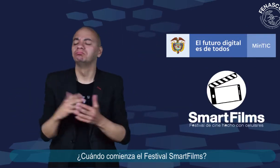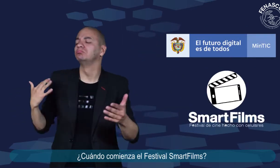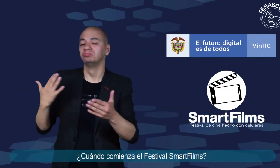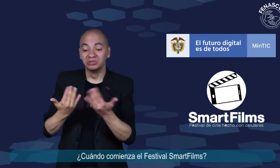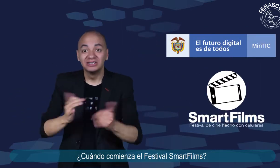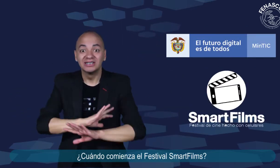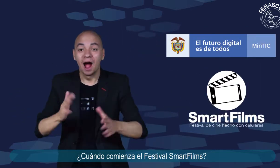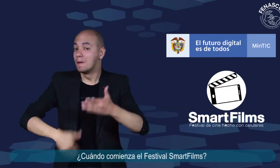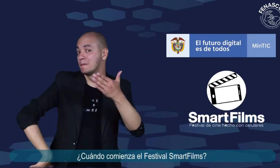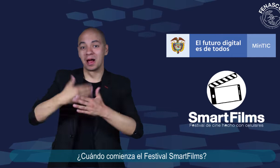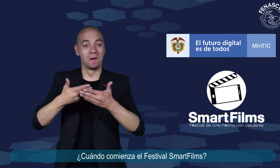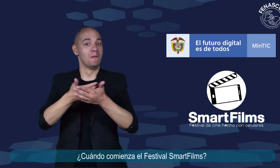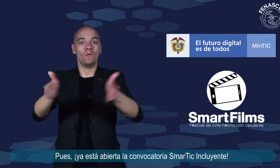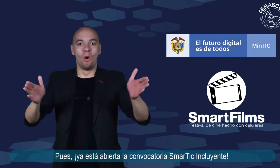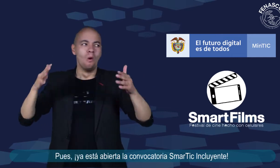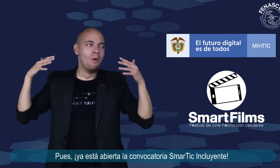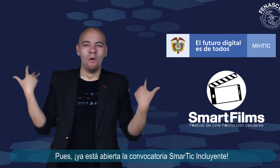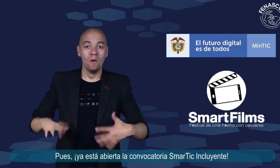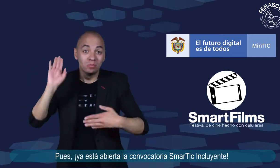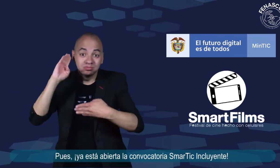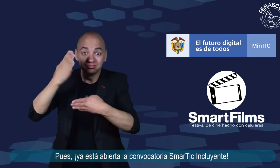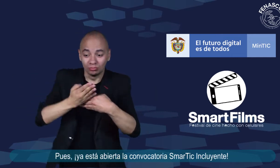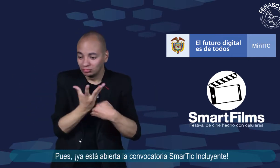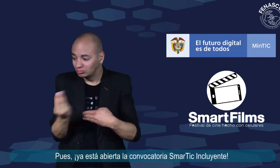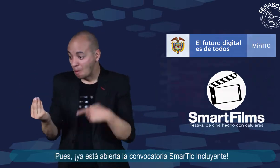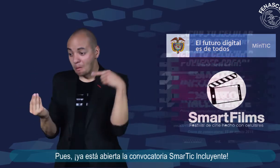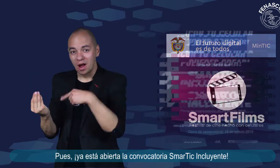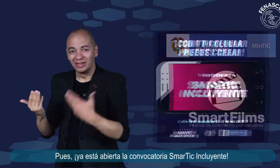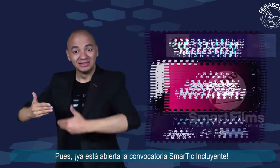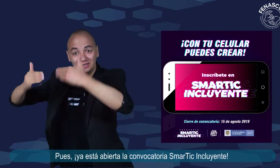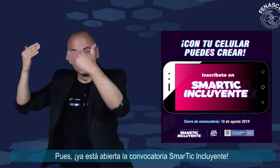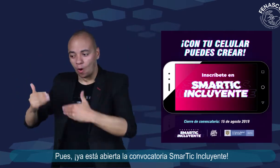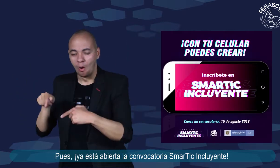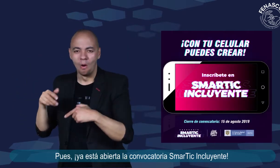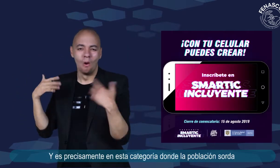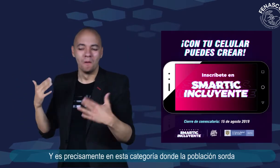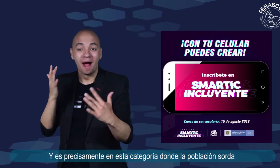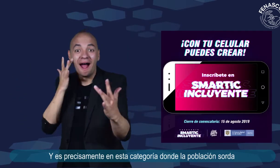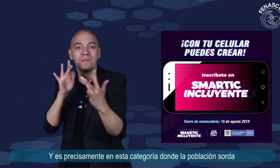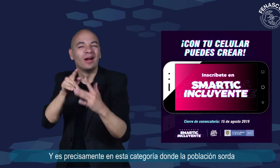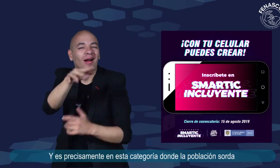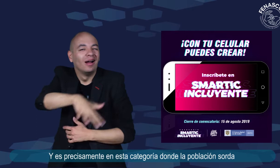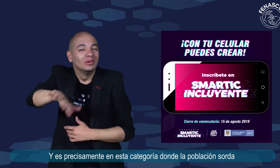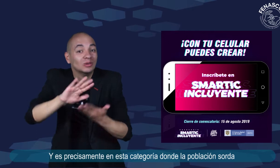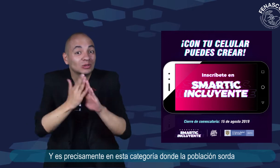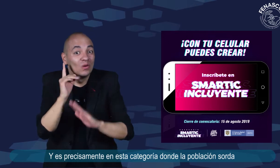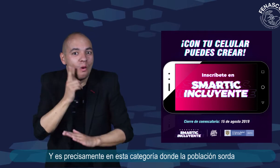comienza el festival Smart Films? Pues ya está abierta la convocatoria Smart Dick Incluyente, y es precisamente en esta